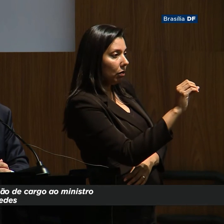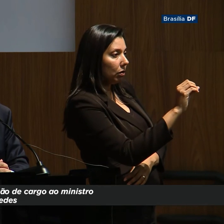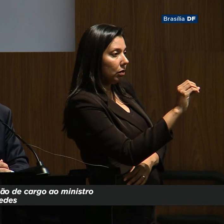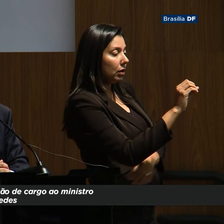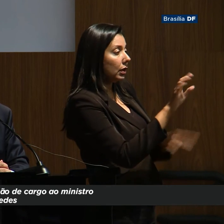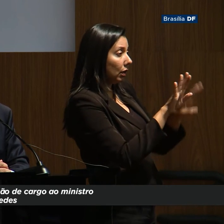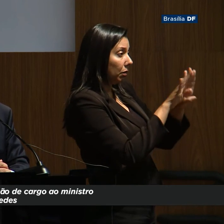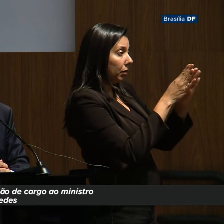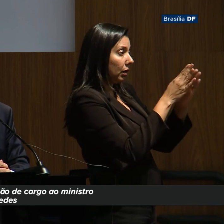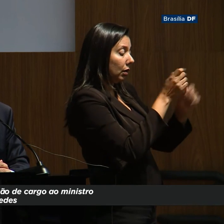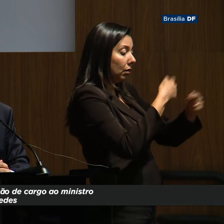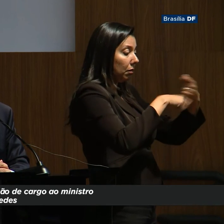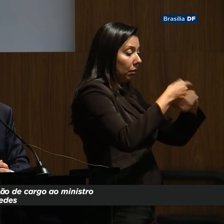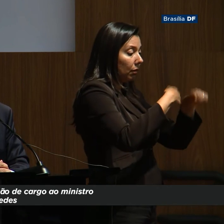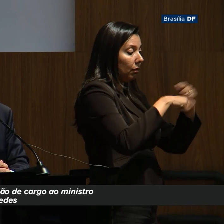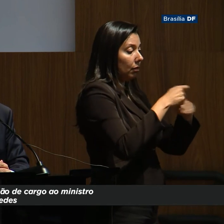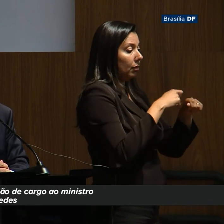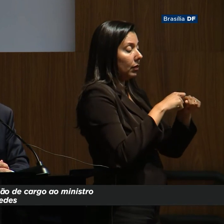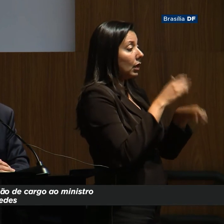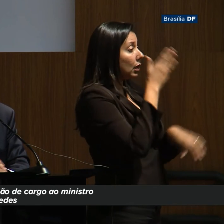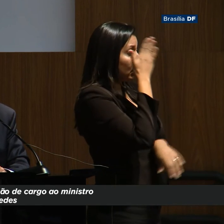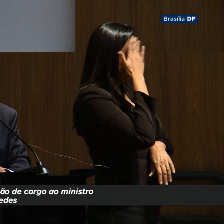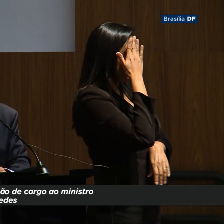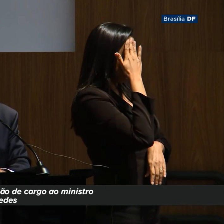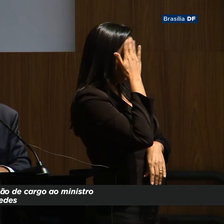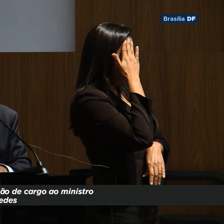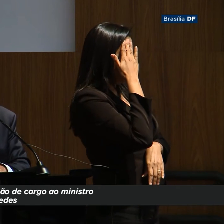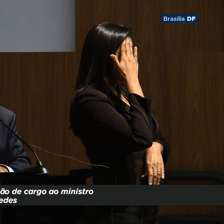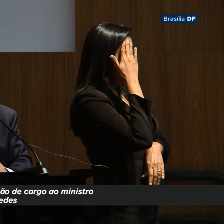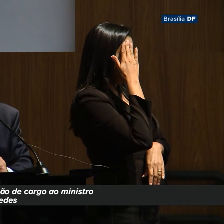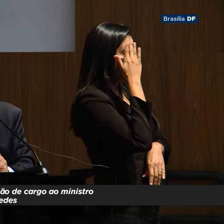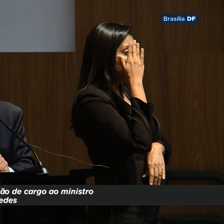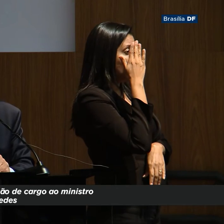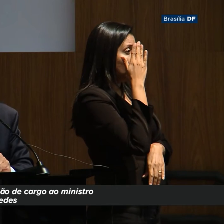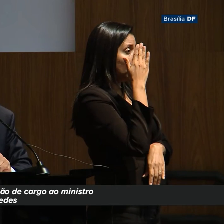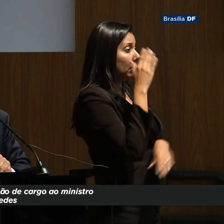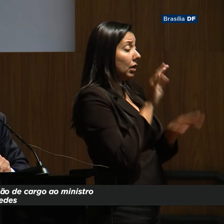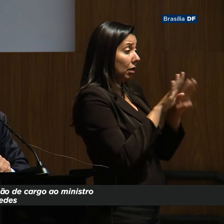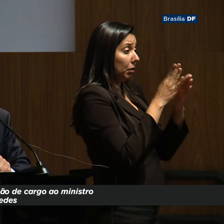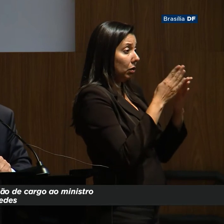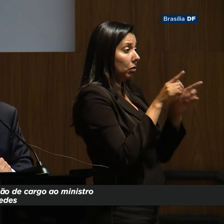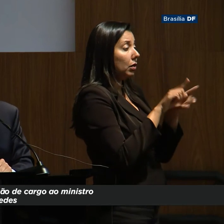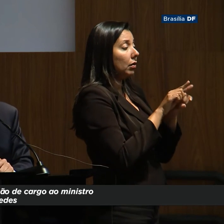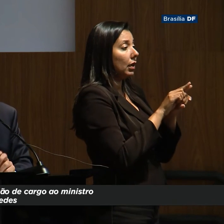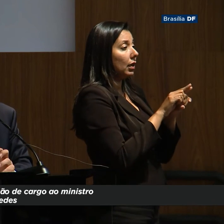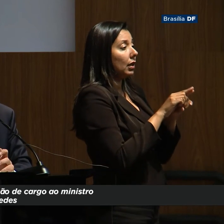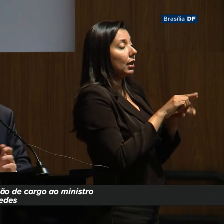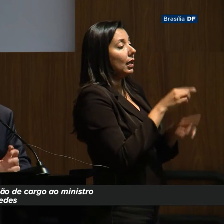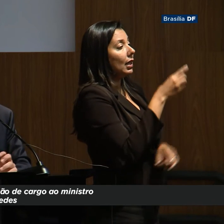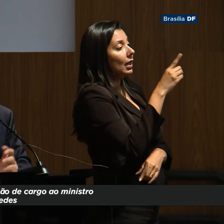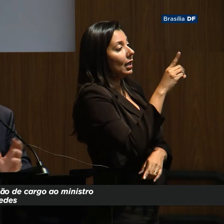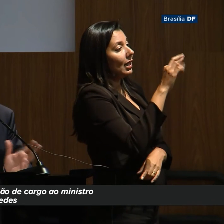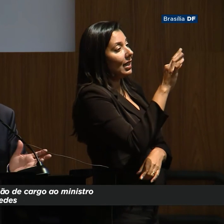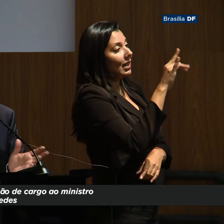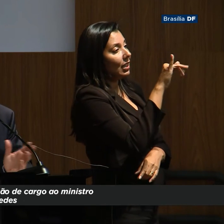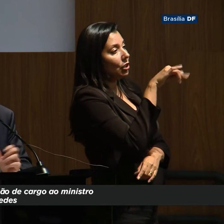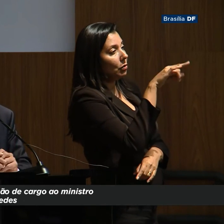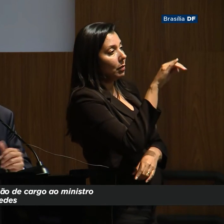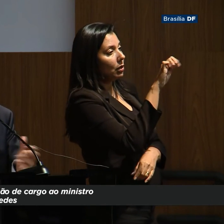da economia, sabe e diz sempre também que a abertura é tridimensional. Nós vamos abrir